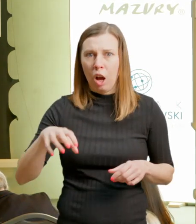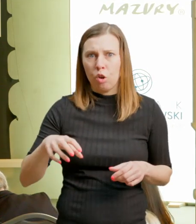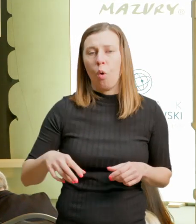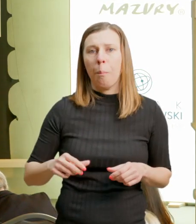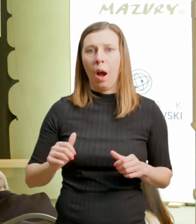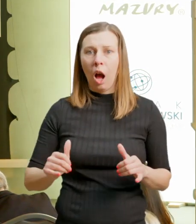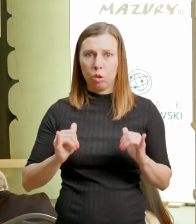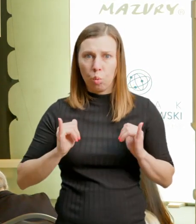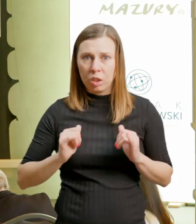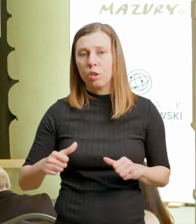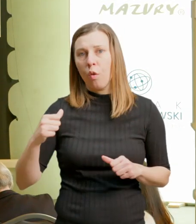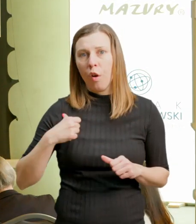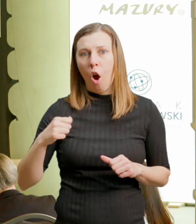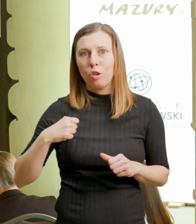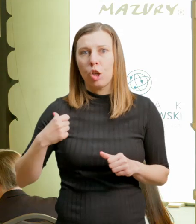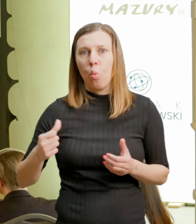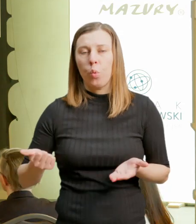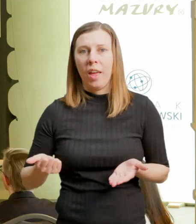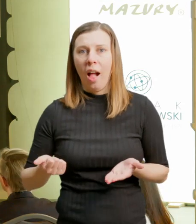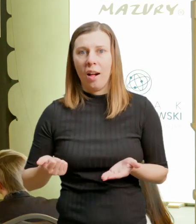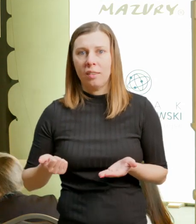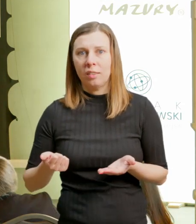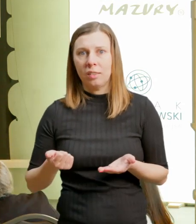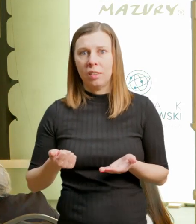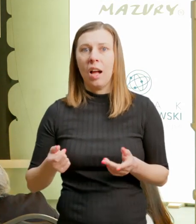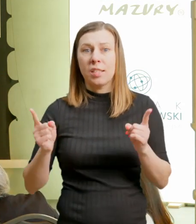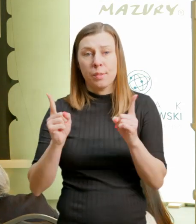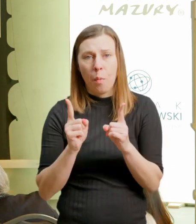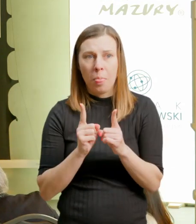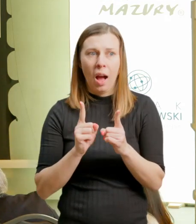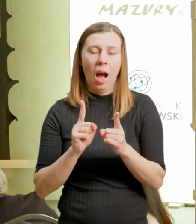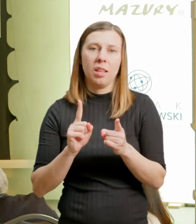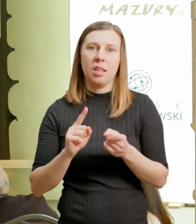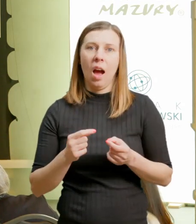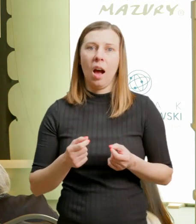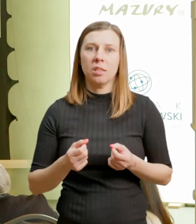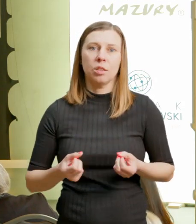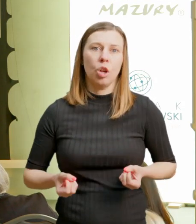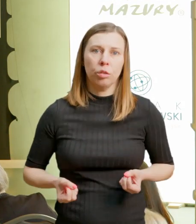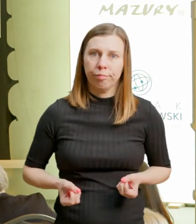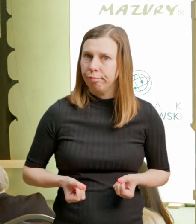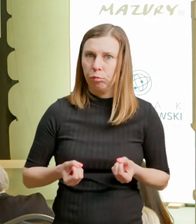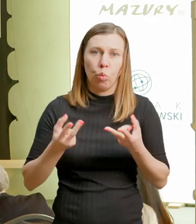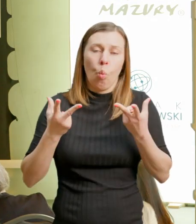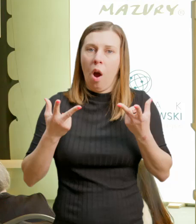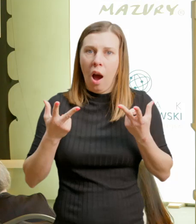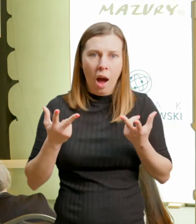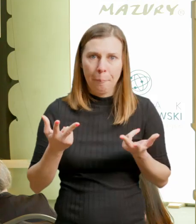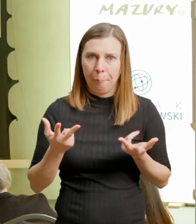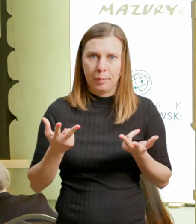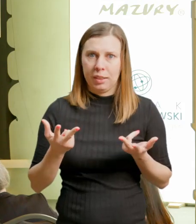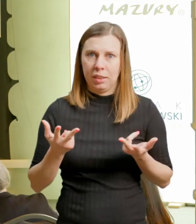spotkania z jakimiś nawiedzonymi